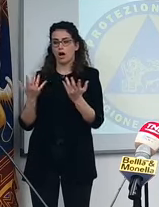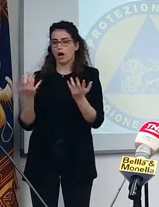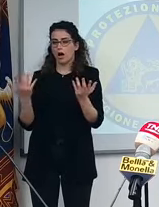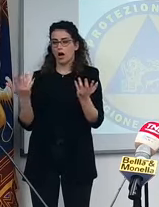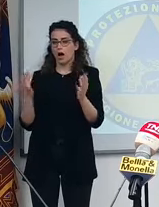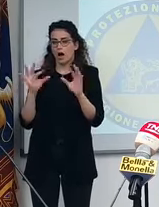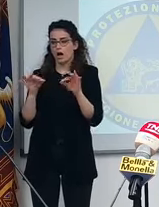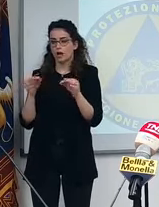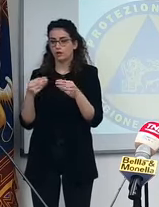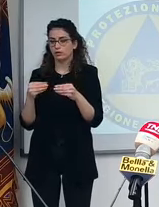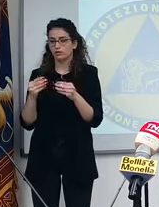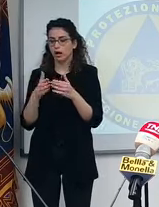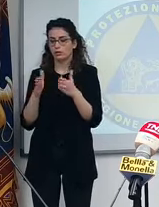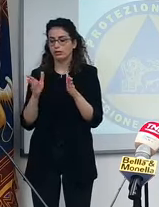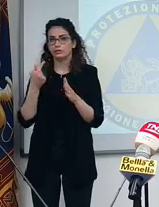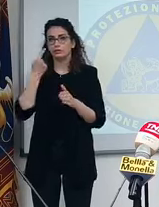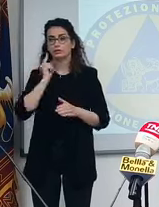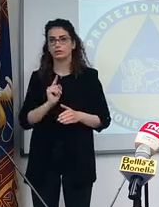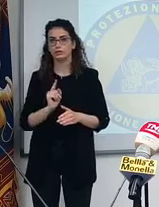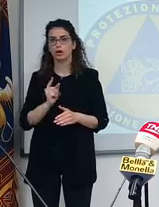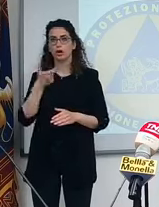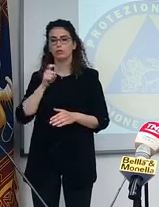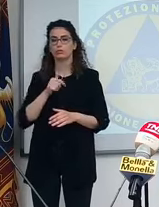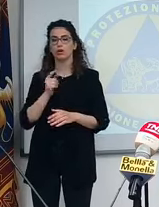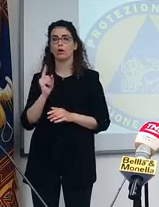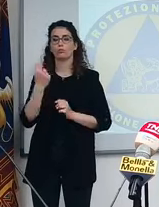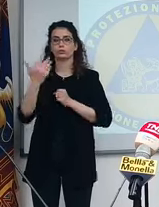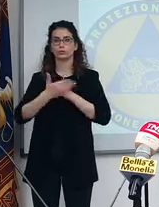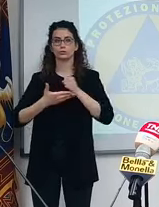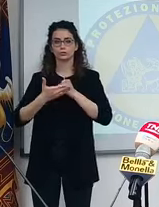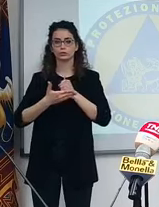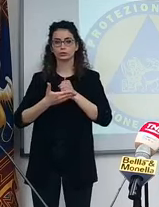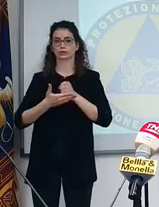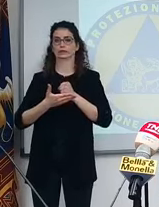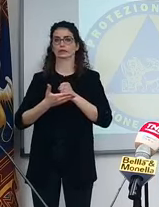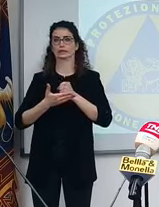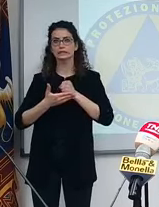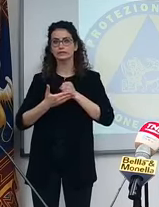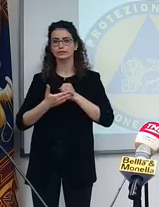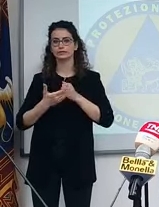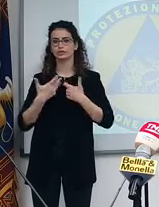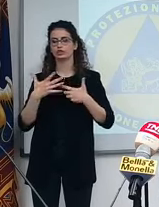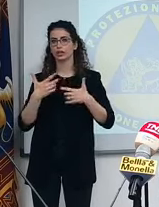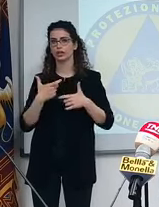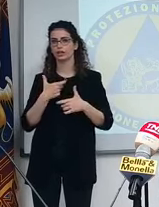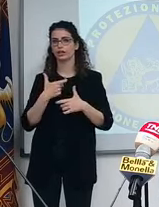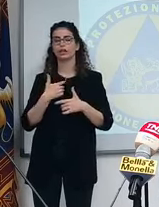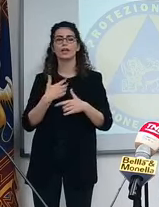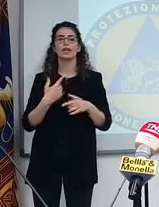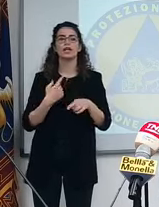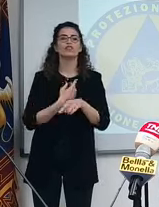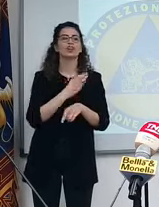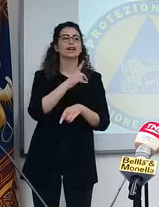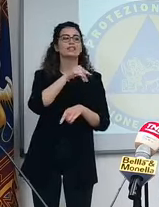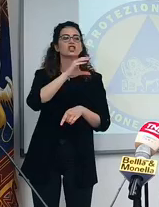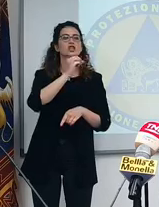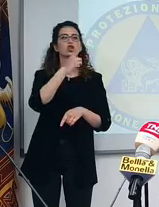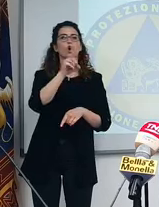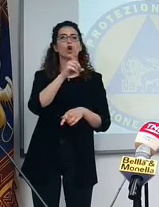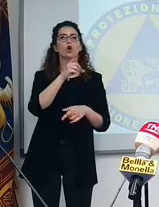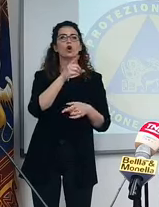rispetto alle riaperture, perché riaprire il primo di giugno è già tirata. E il casino che invece